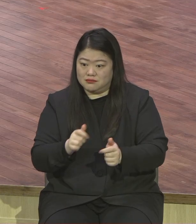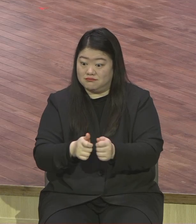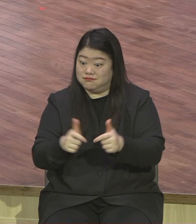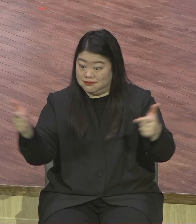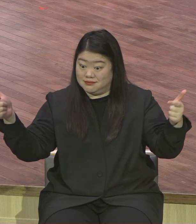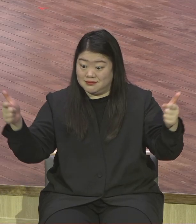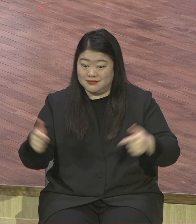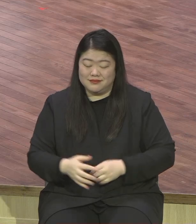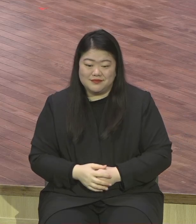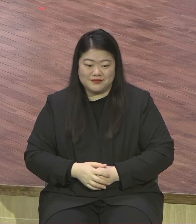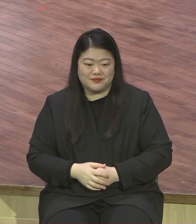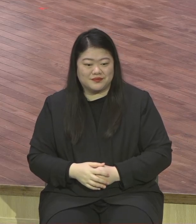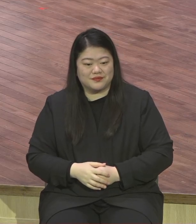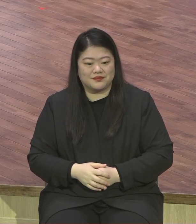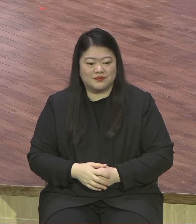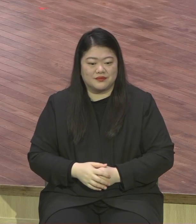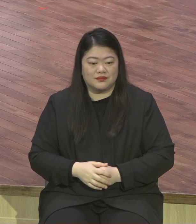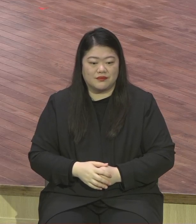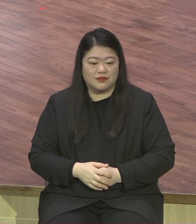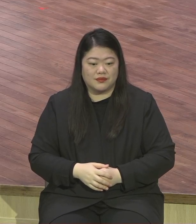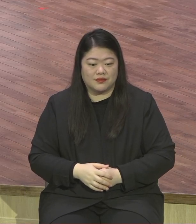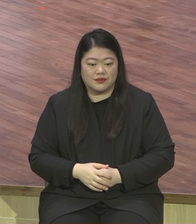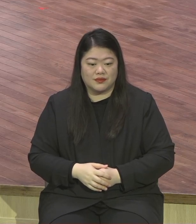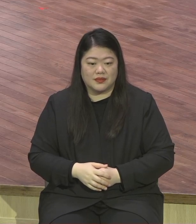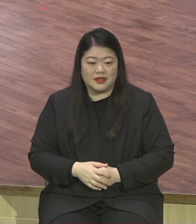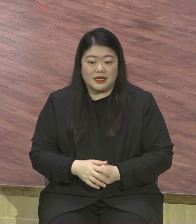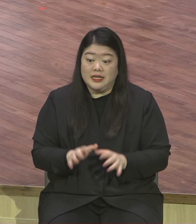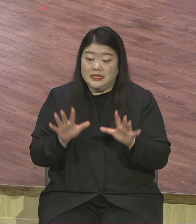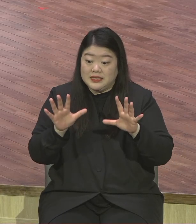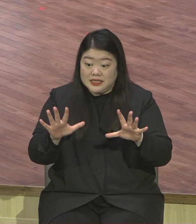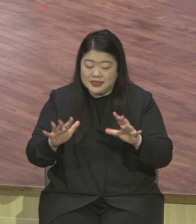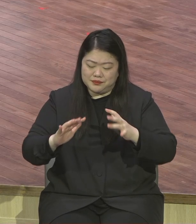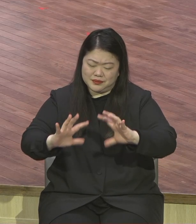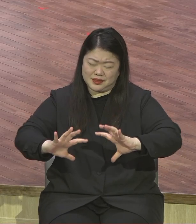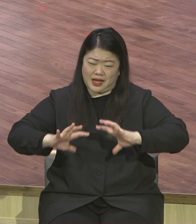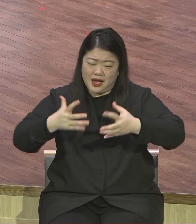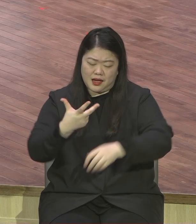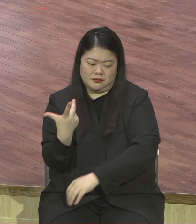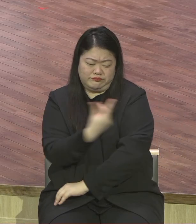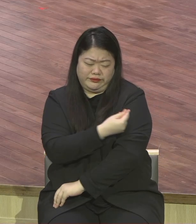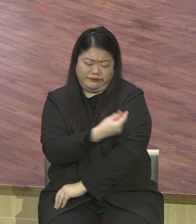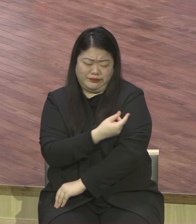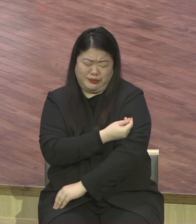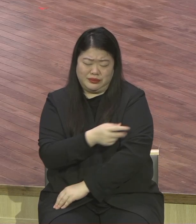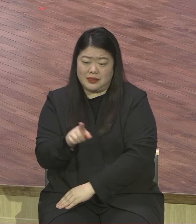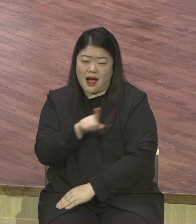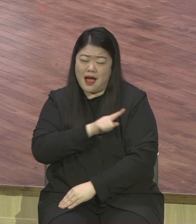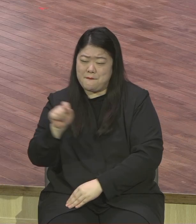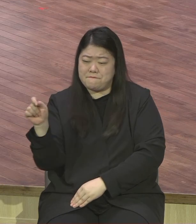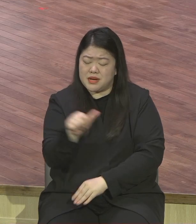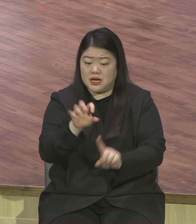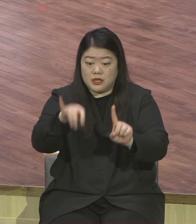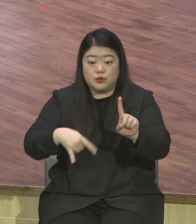있는데 이스라엘에서는 지금 가장 전세계적으로 백신 접종을 그렇게